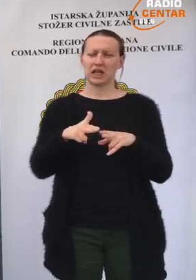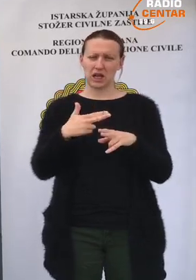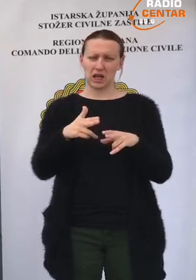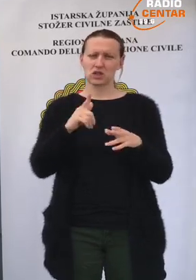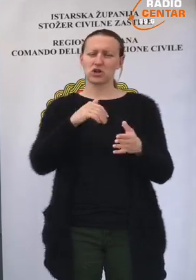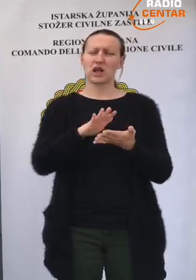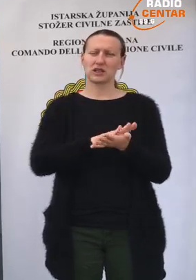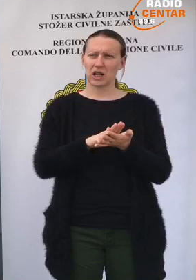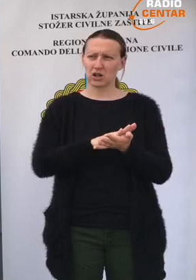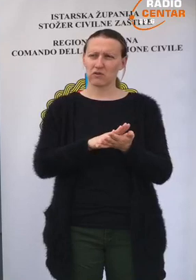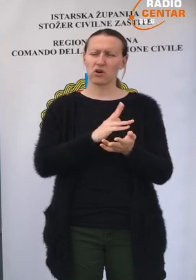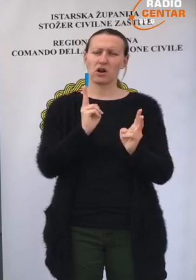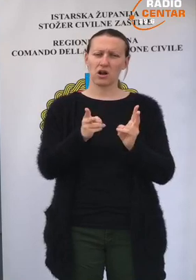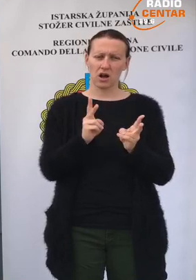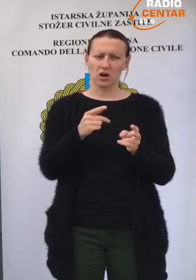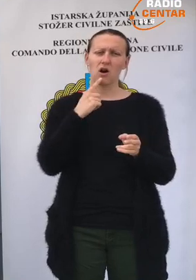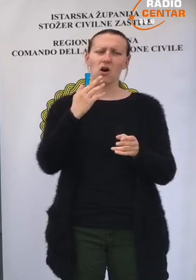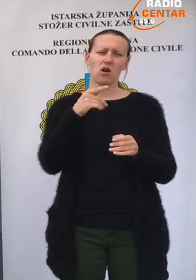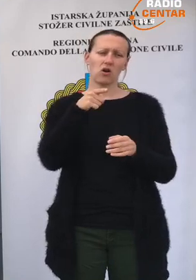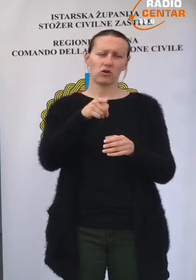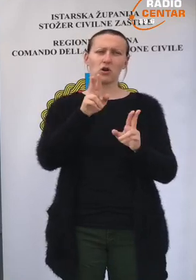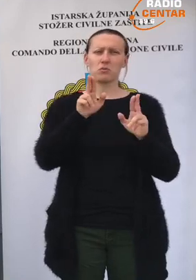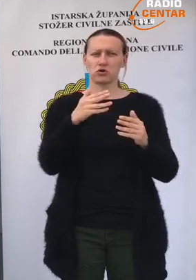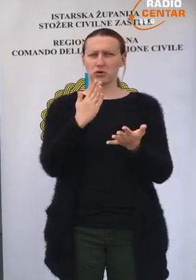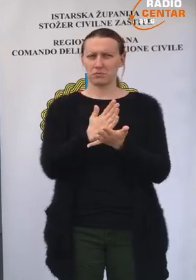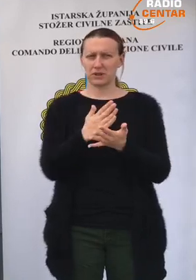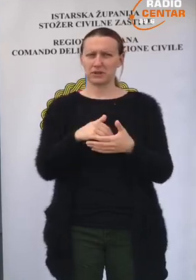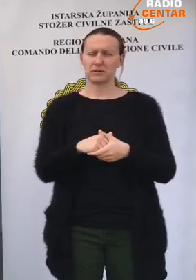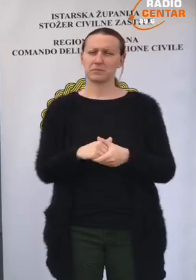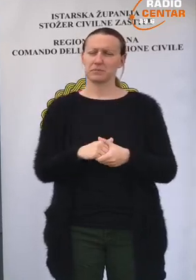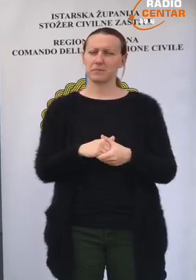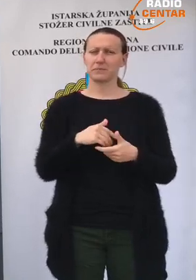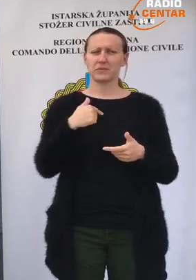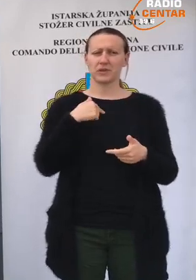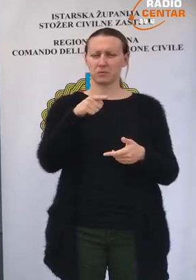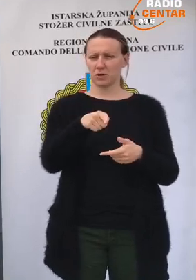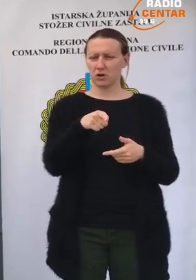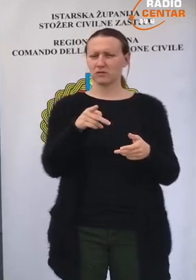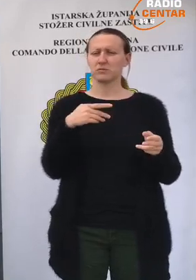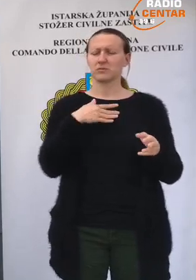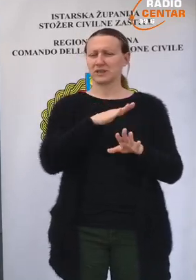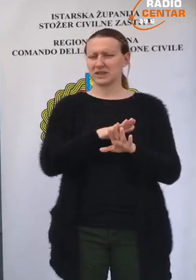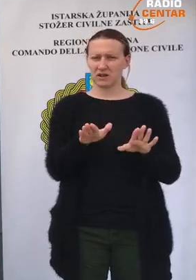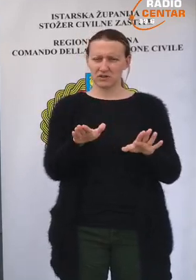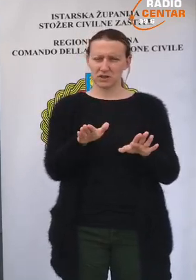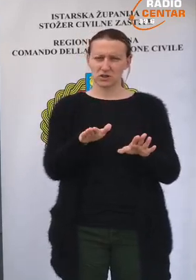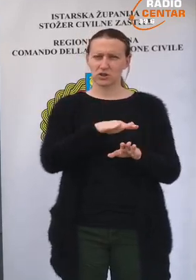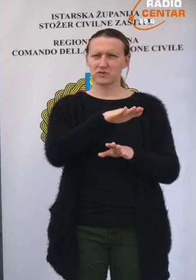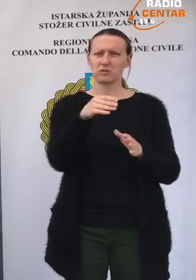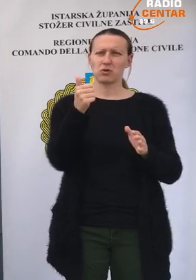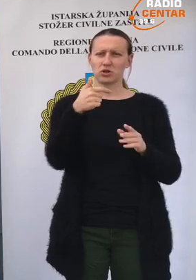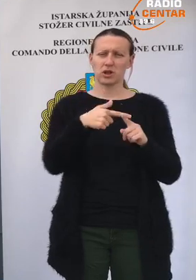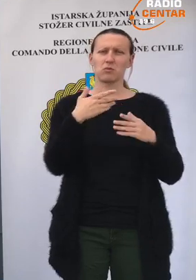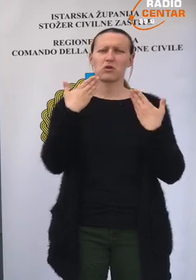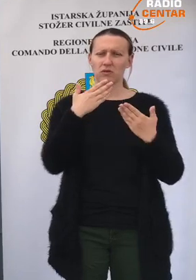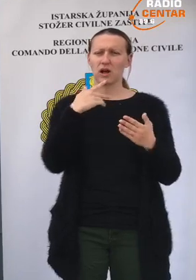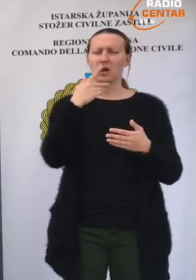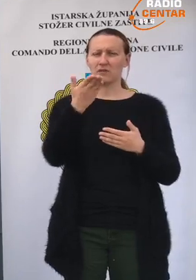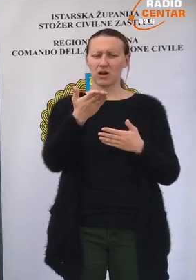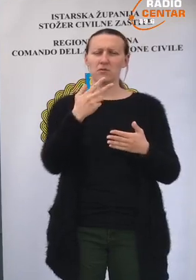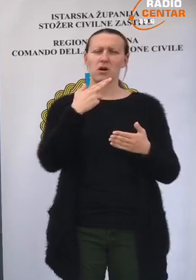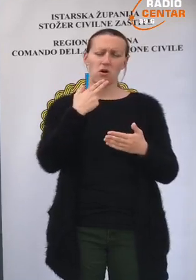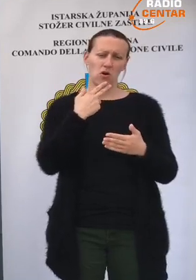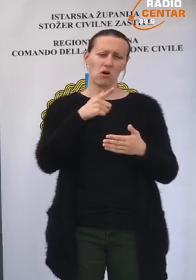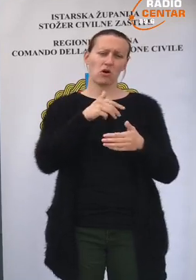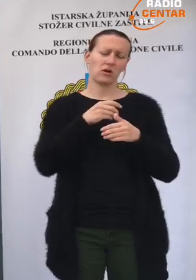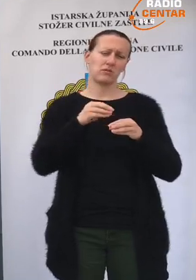rješeno na zadovoljavajući način koliko to može biti. Evo, ja bi se ovime završio, svima još jedan put hvala, pogotovo